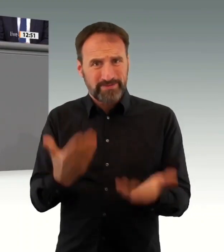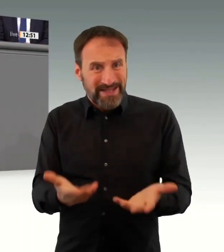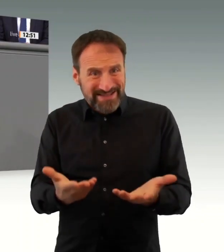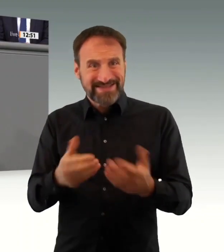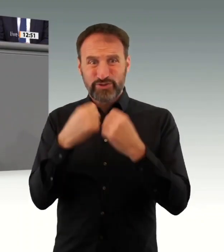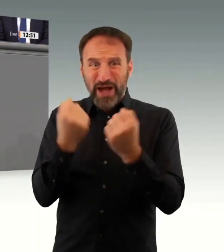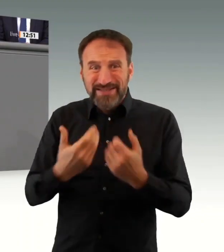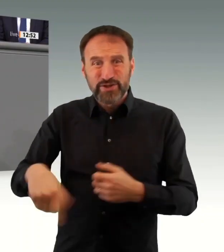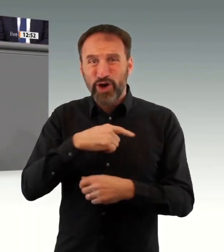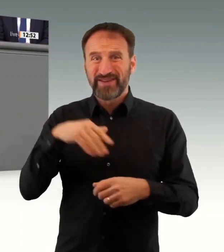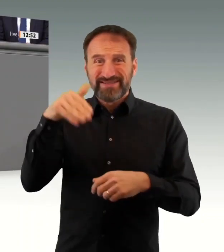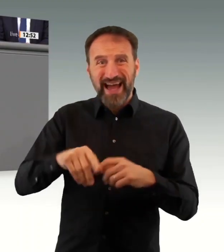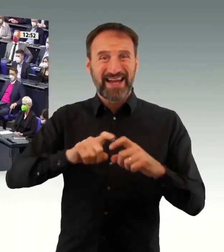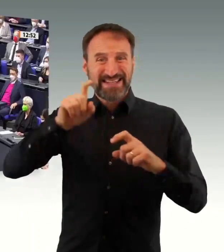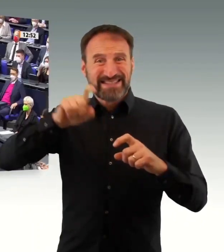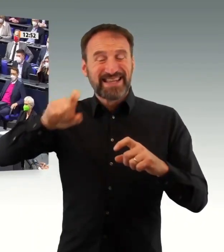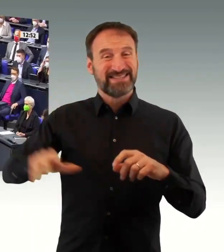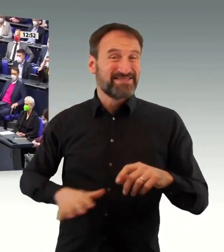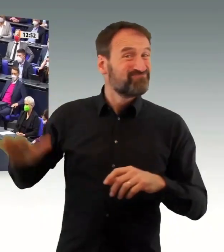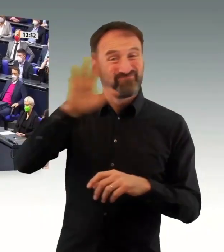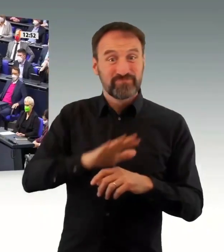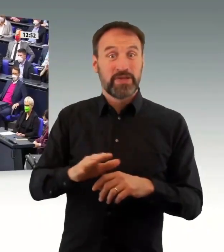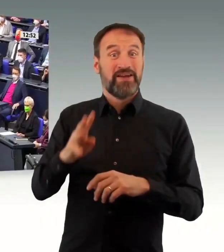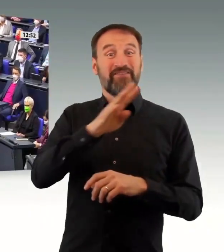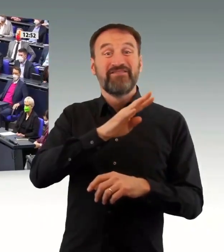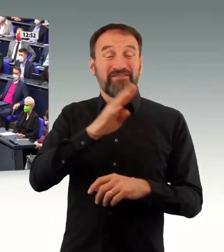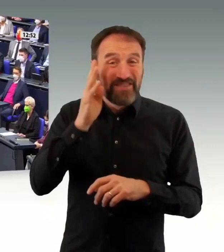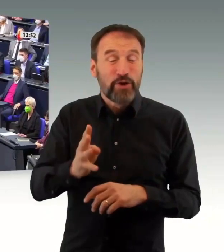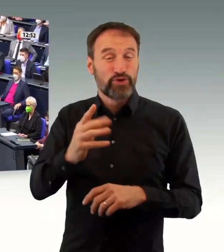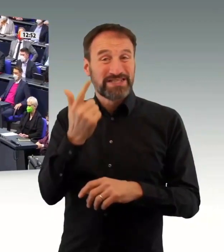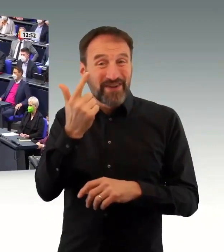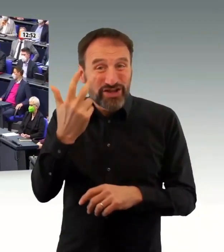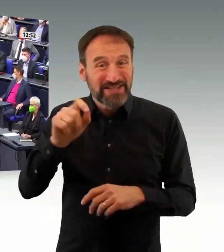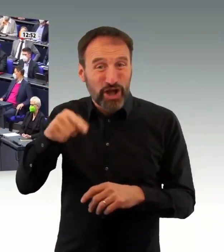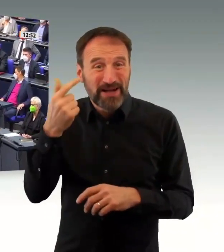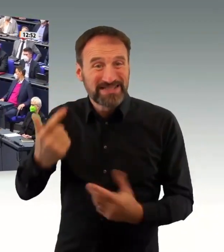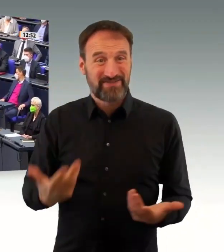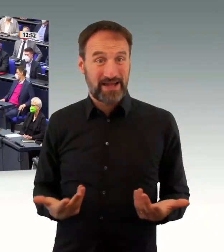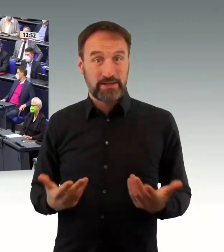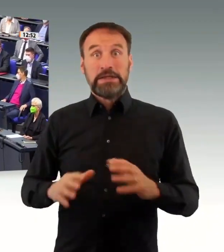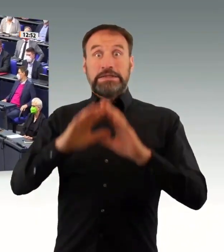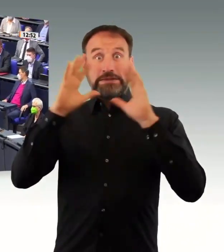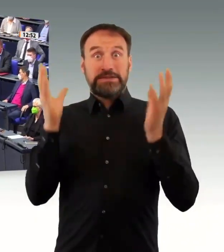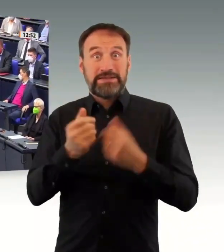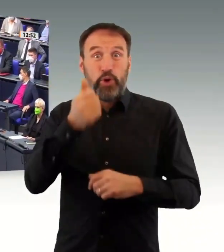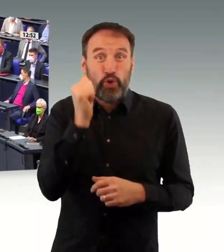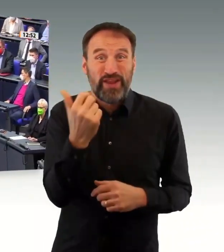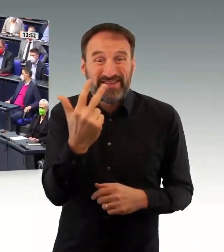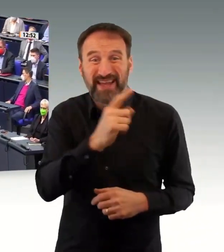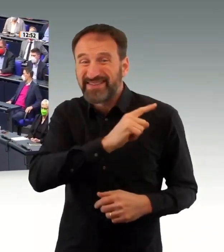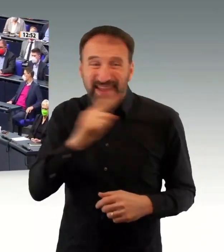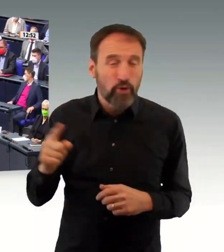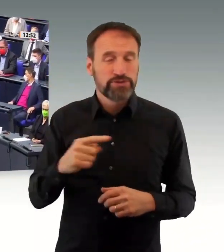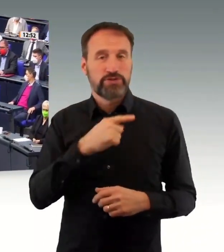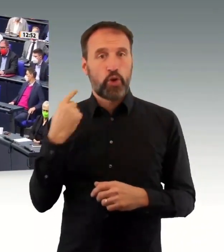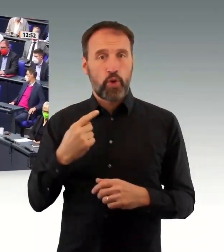die epidemische Lage beschließen. Die würde dann nicht am Freitag in Kraft treten, sondern die würde heute in Kraft treten.